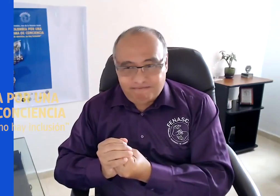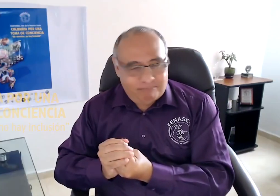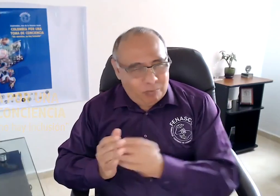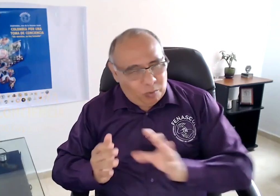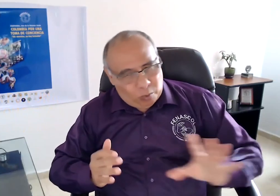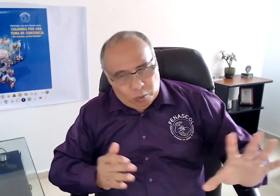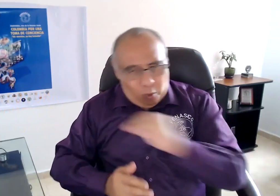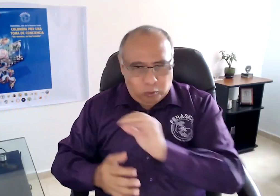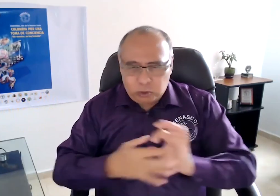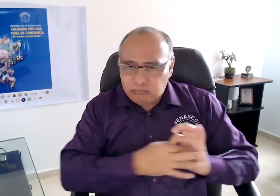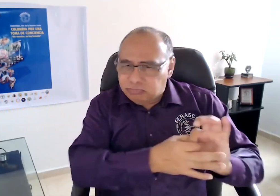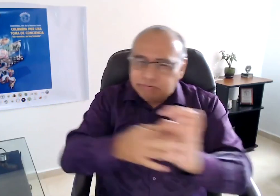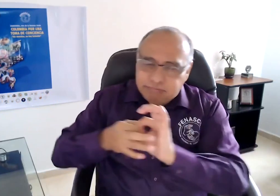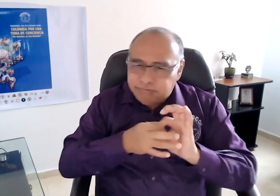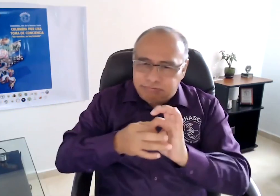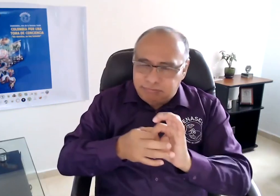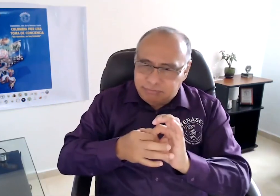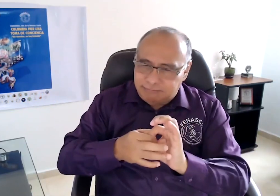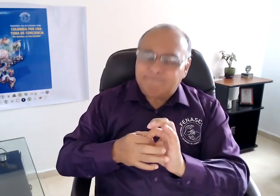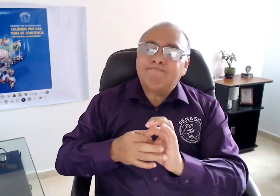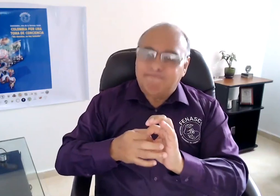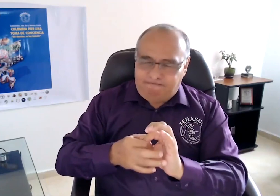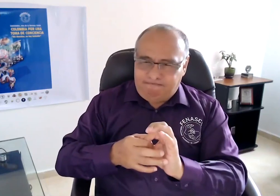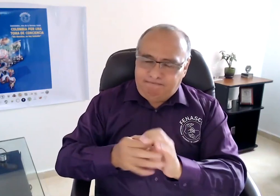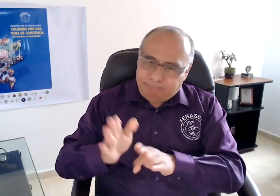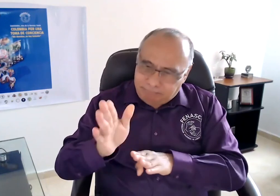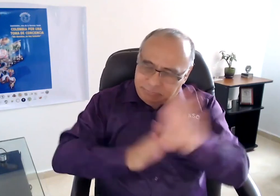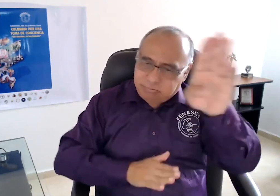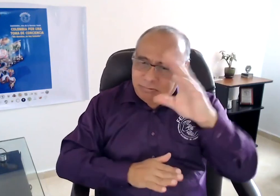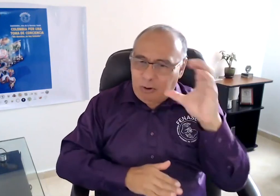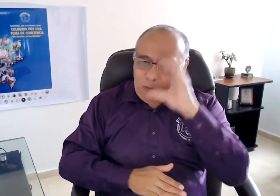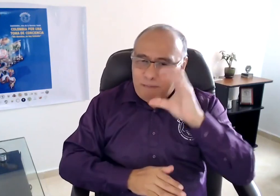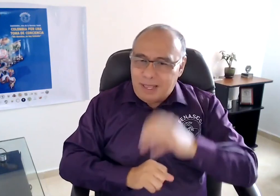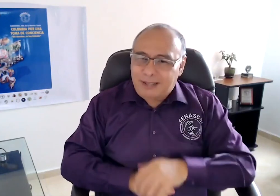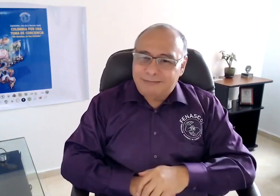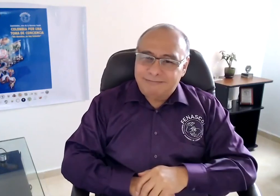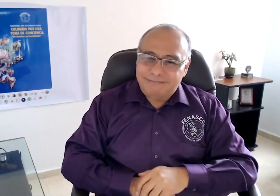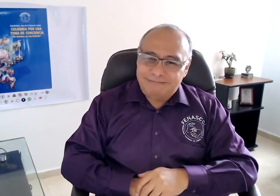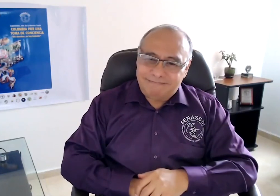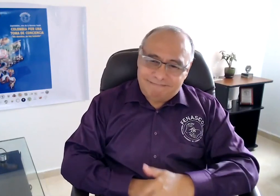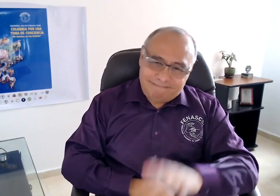Todos unidos, trabajamos para que Colombia avance. Hasta luego.